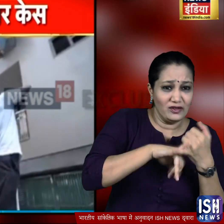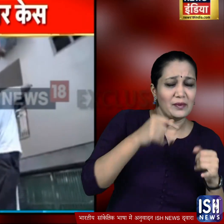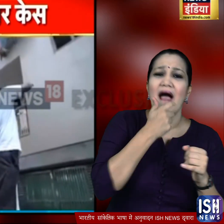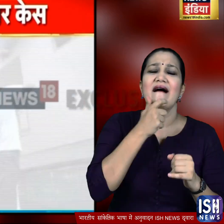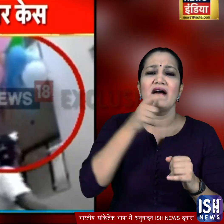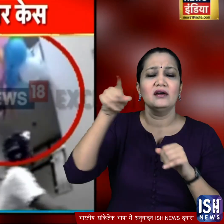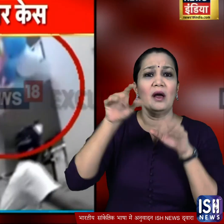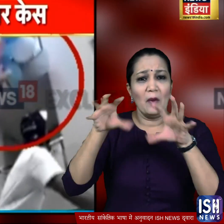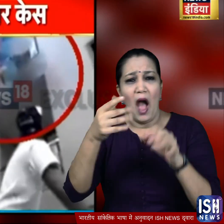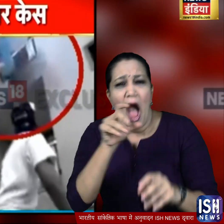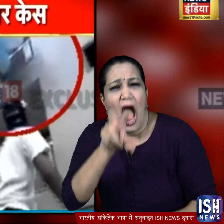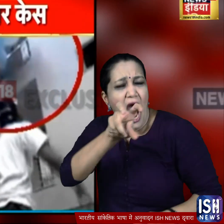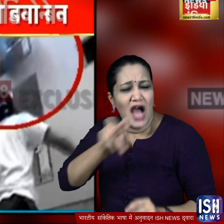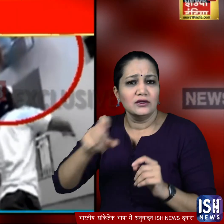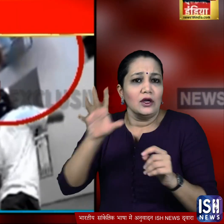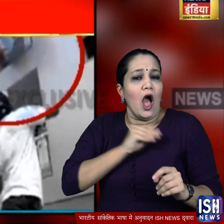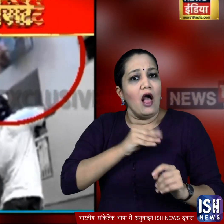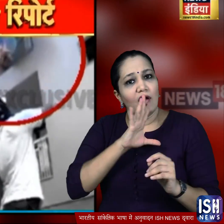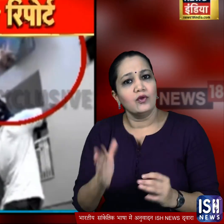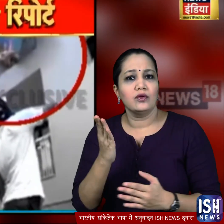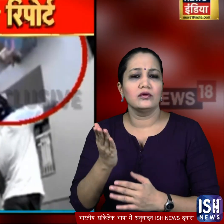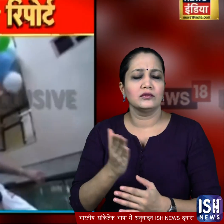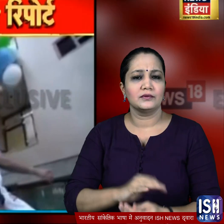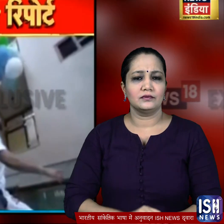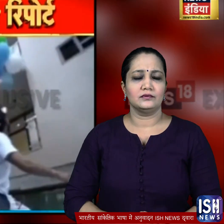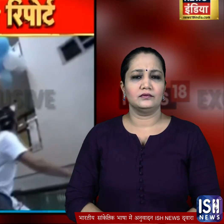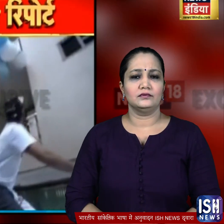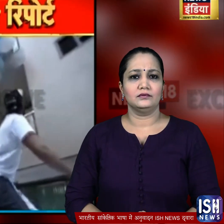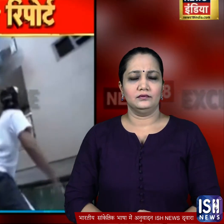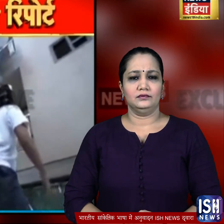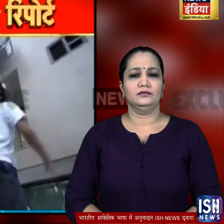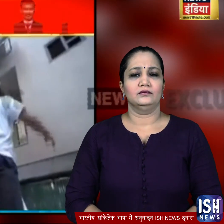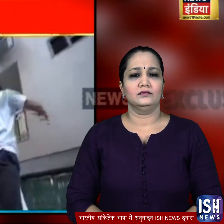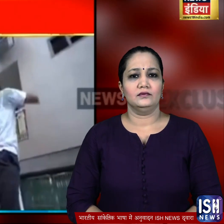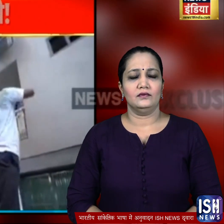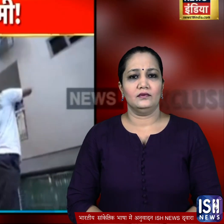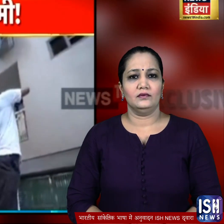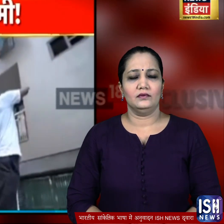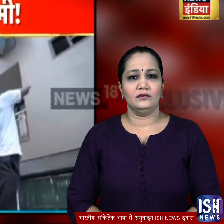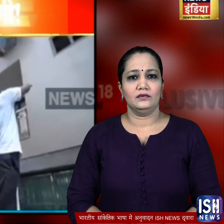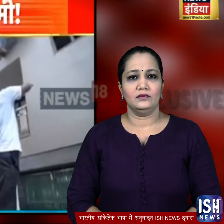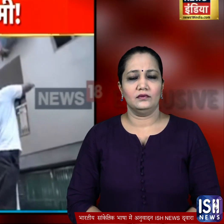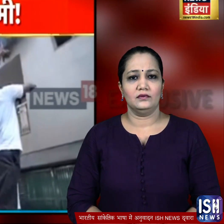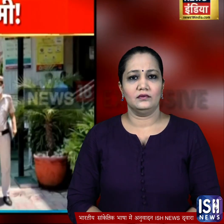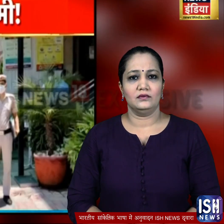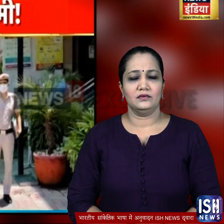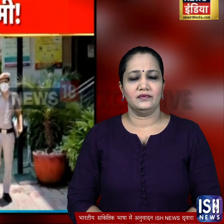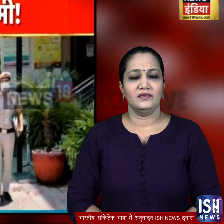था कुत्ता भौक रहा था जिससे उसकी घवराट का अंदाजा लगा इस वीडियो की